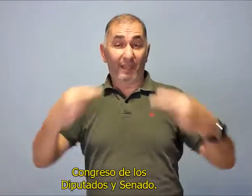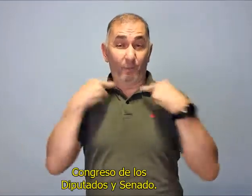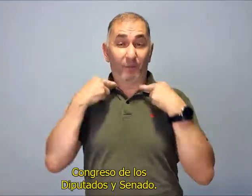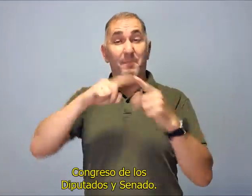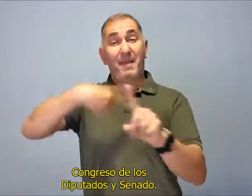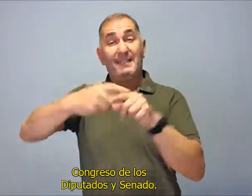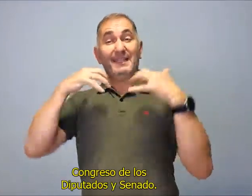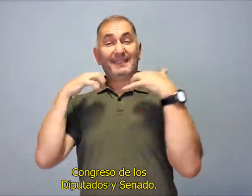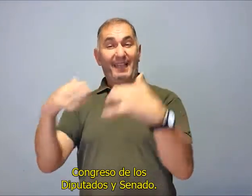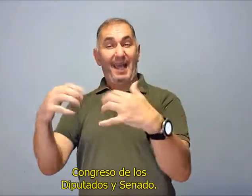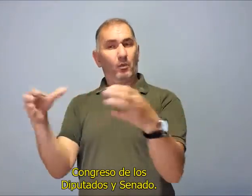Generales